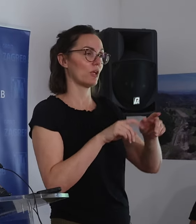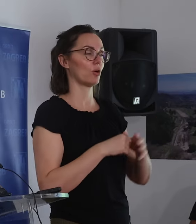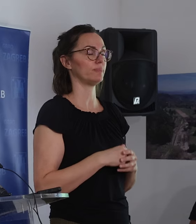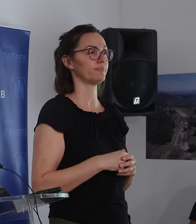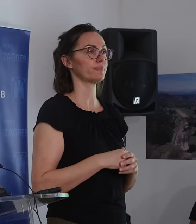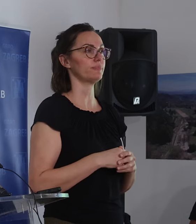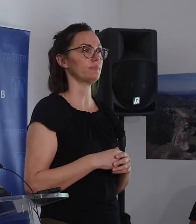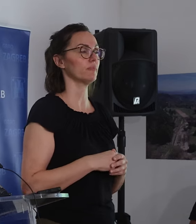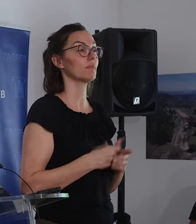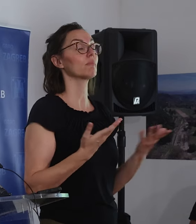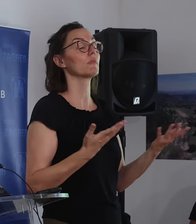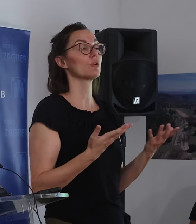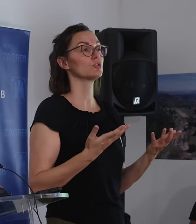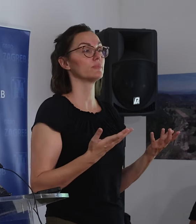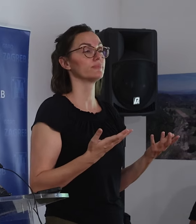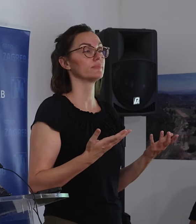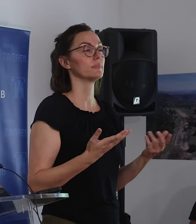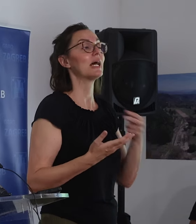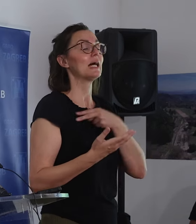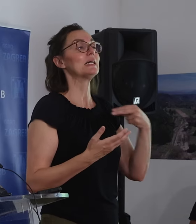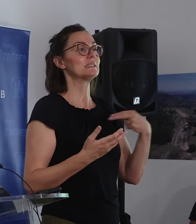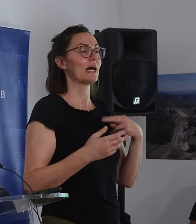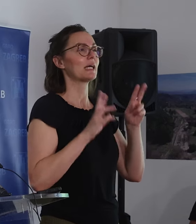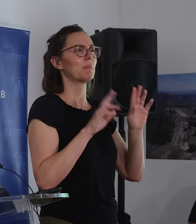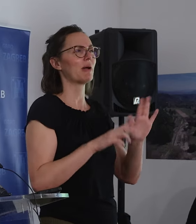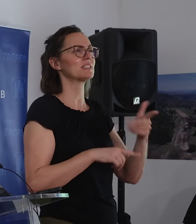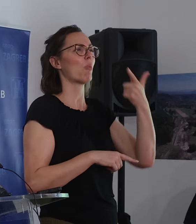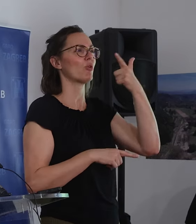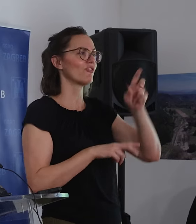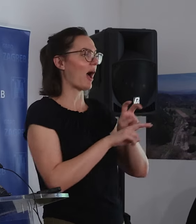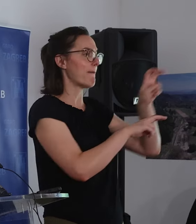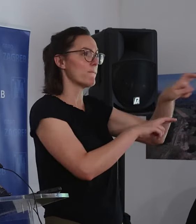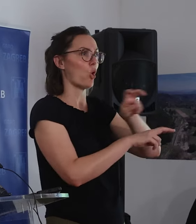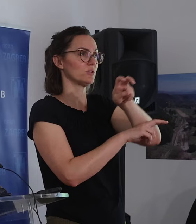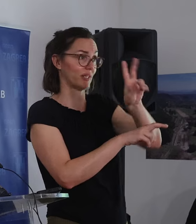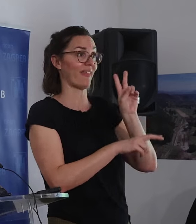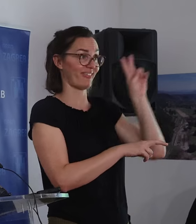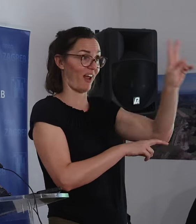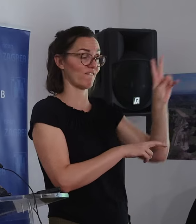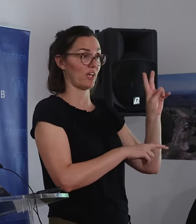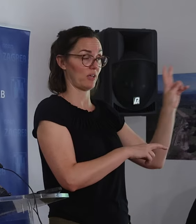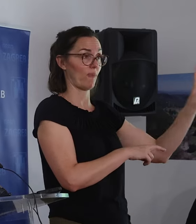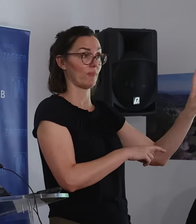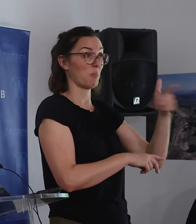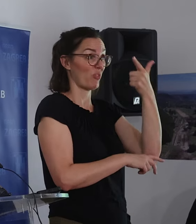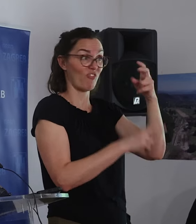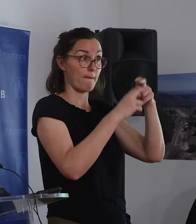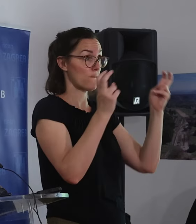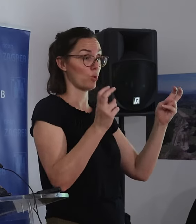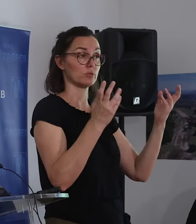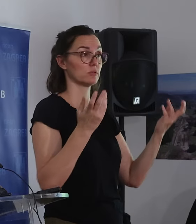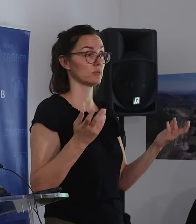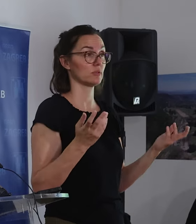Zagreb ima, ajmo i to reći, Zagreb ima samo dva mosta preko kojih vozi tram. Samo dva mosta.